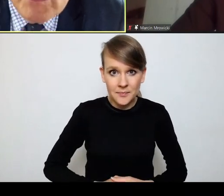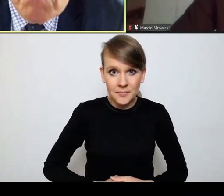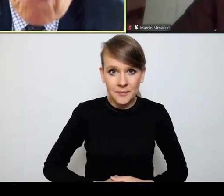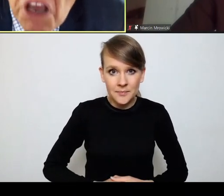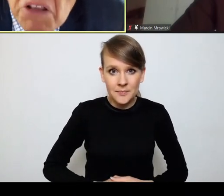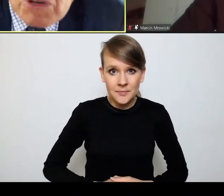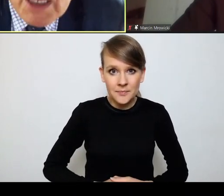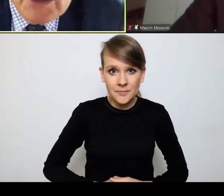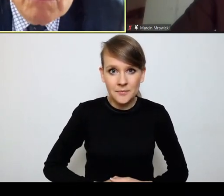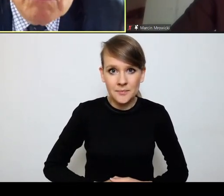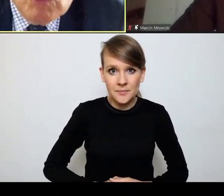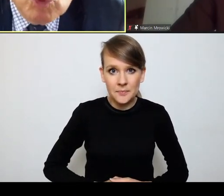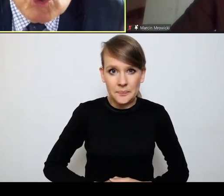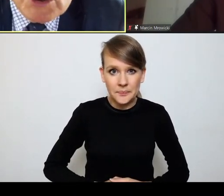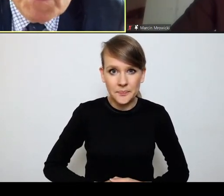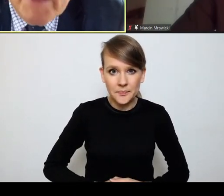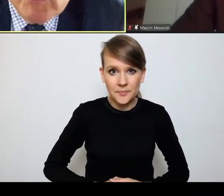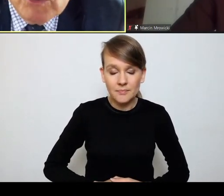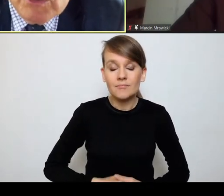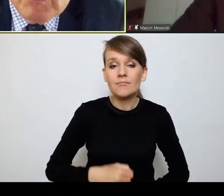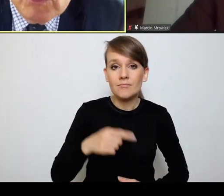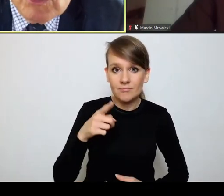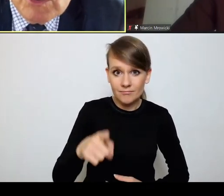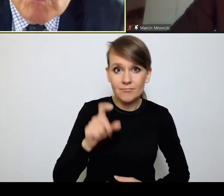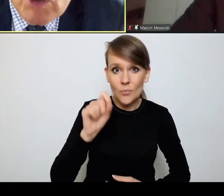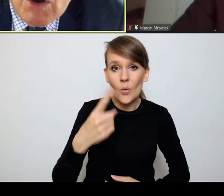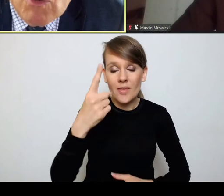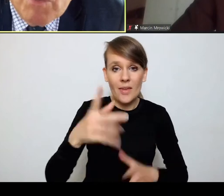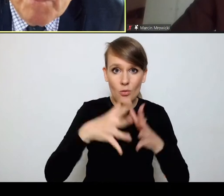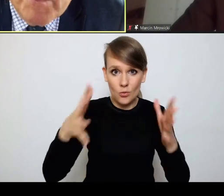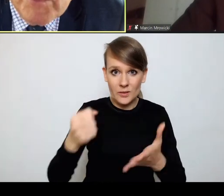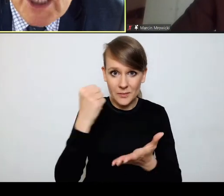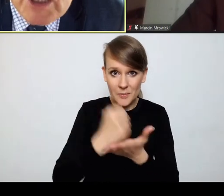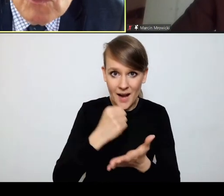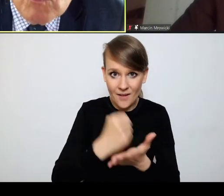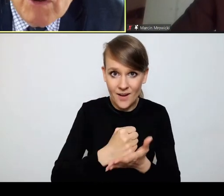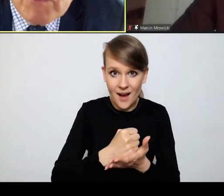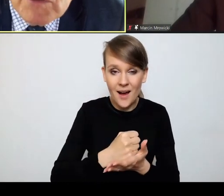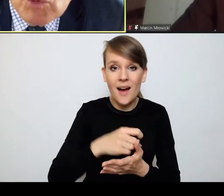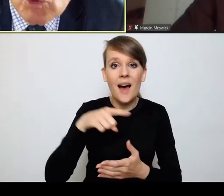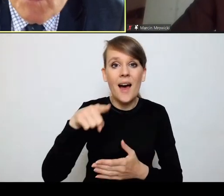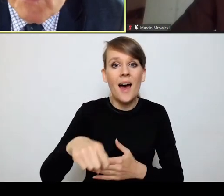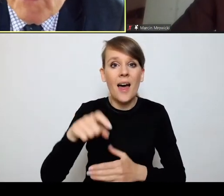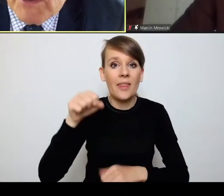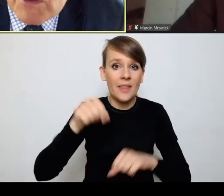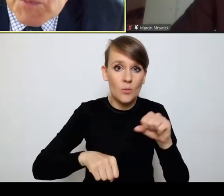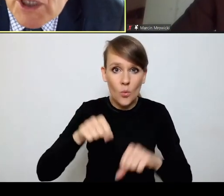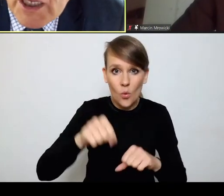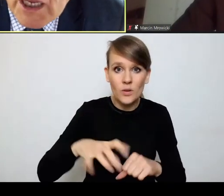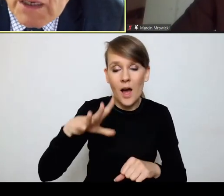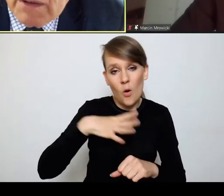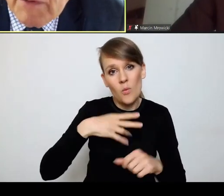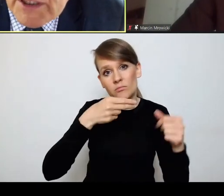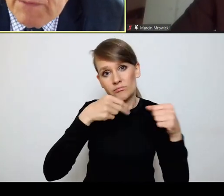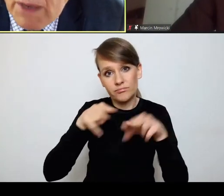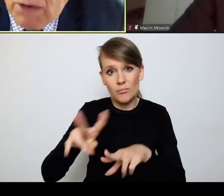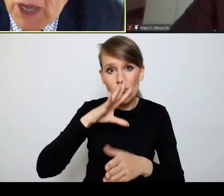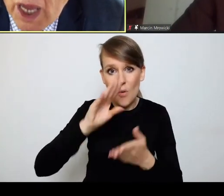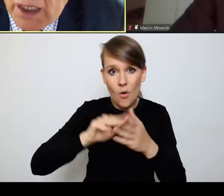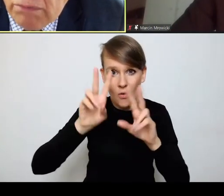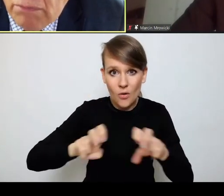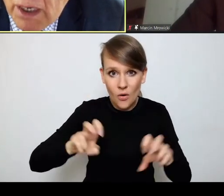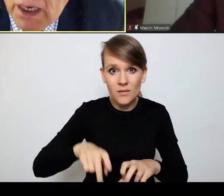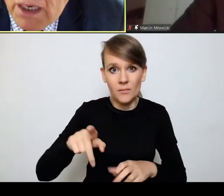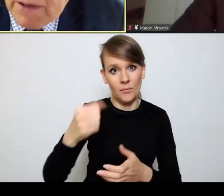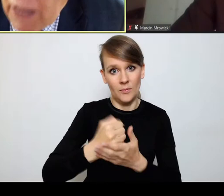Mamy jedną z takich dużych spraw, których Trybunał w instancji odwoławczej zwrócił do ponownego rozpoznania kwestię wymiaru